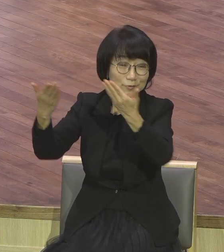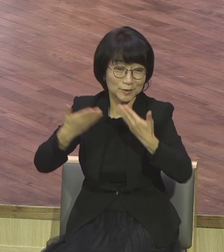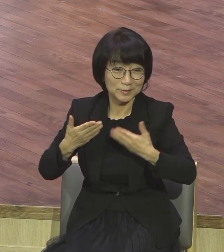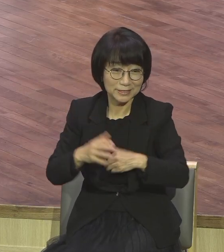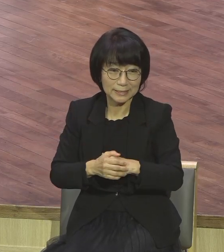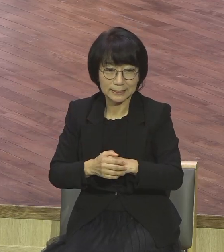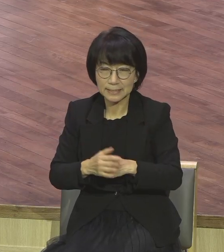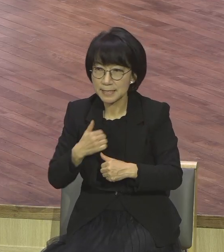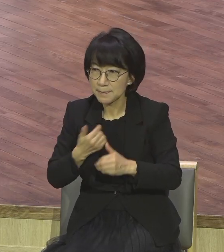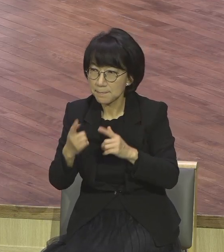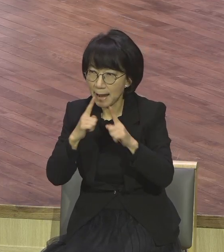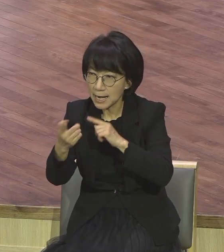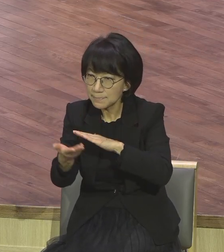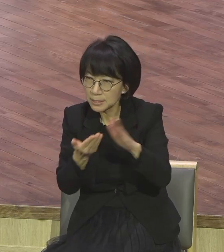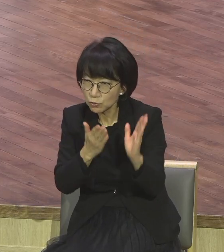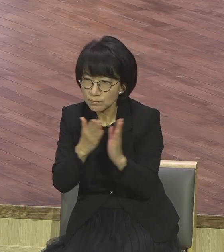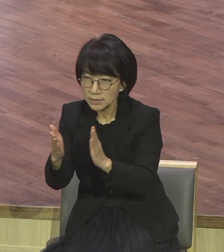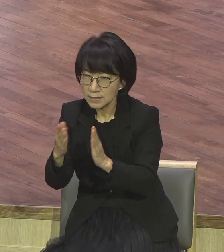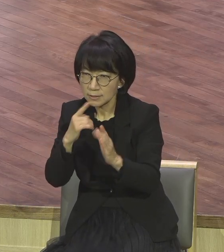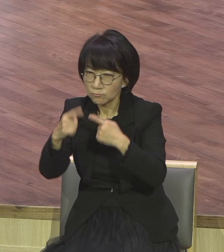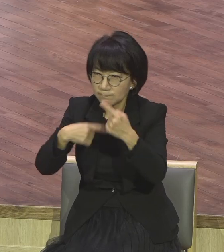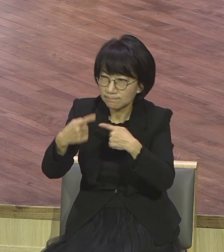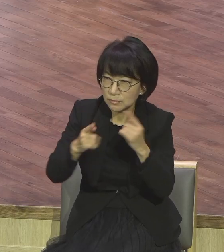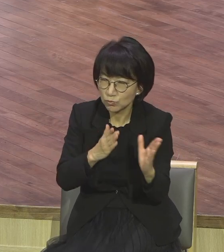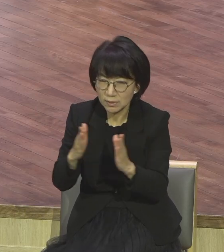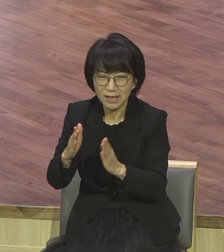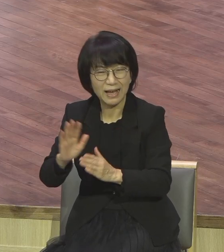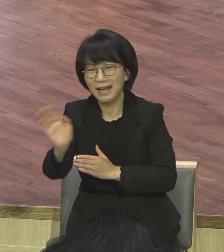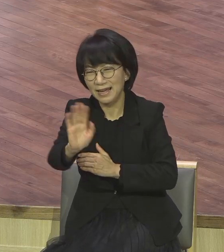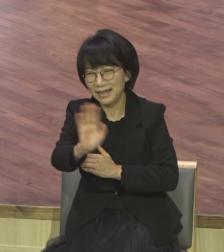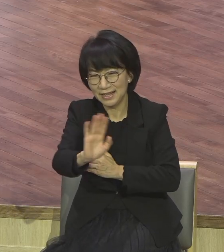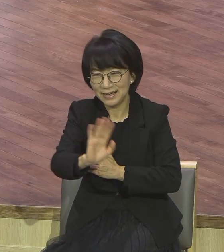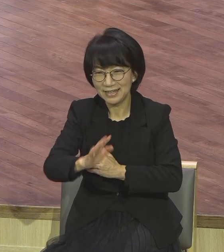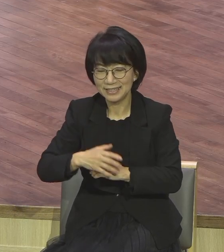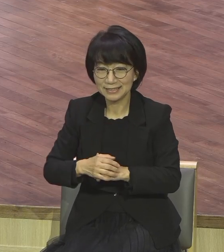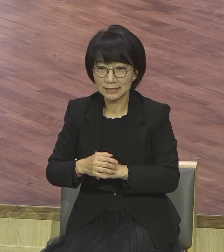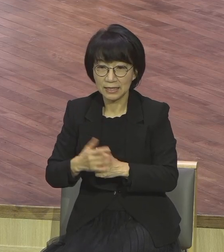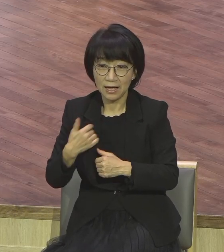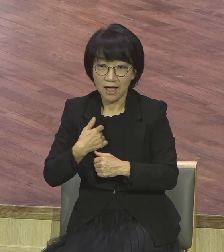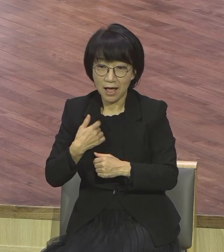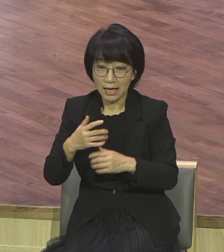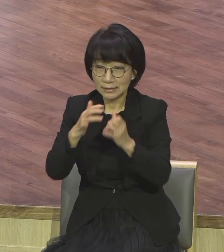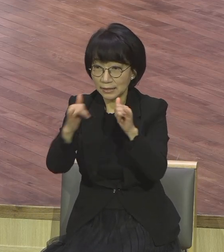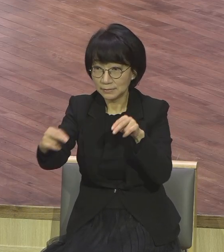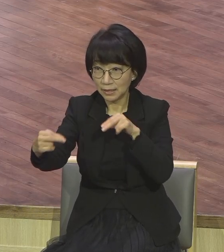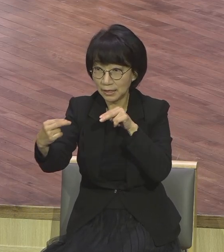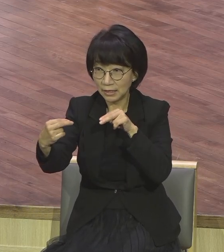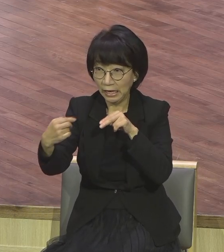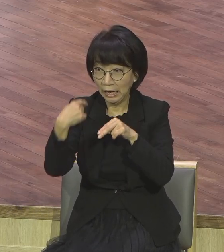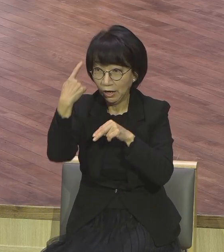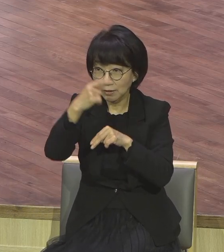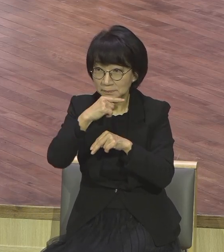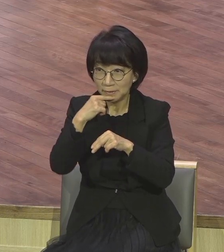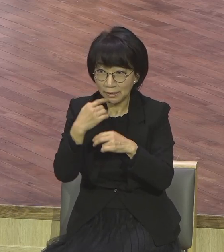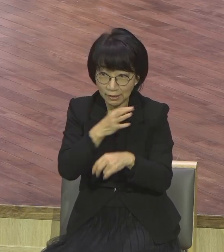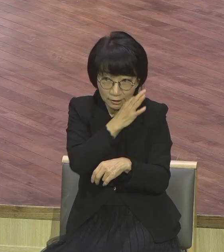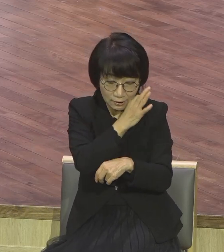사람 앞에 서는 것 자체가 두르고 떨리고 불안해서 내가 얼굴이 푸르락 누르락 하는 내가 뭘 하겠냐고 아무것도 그런데